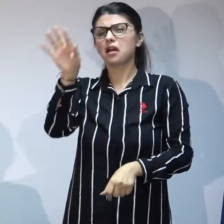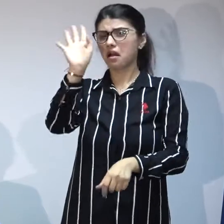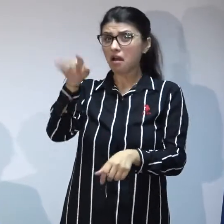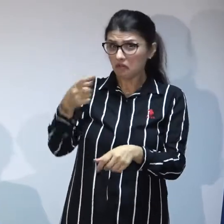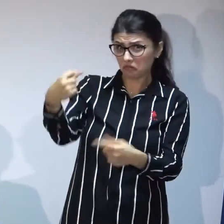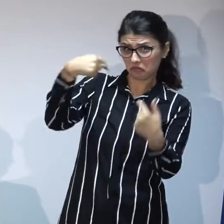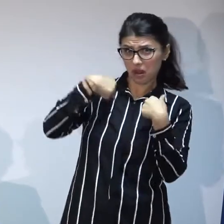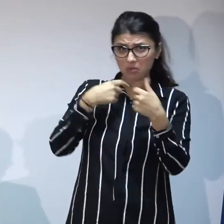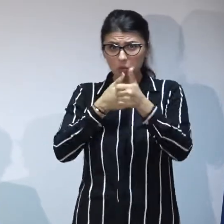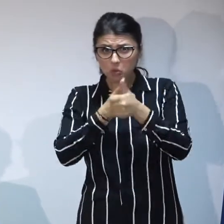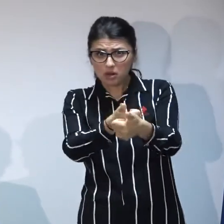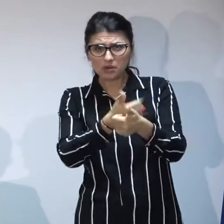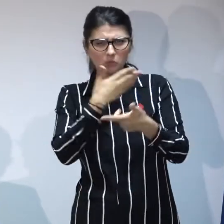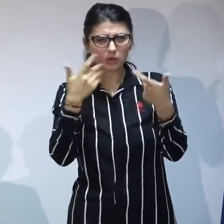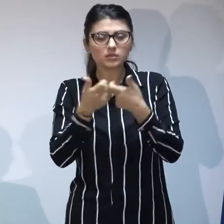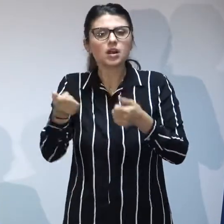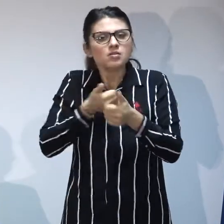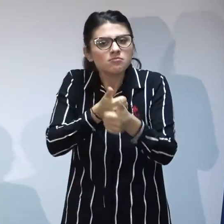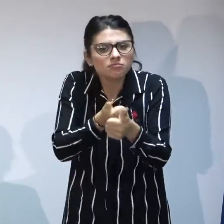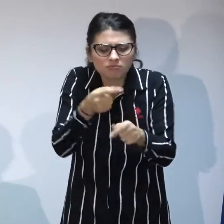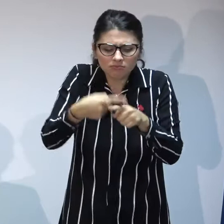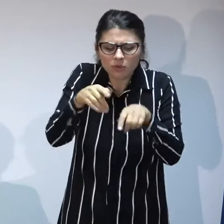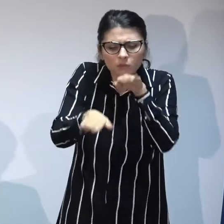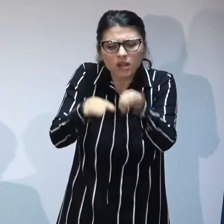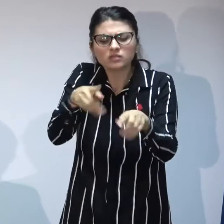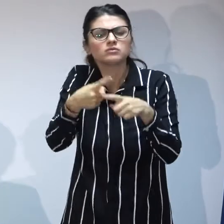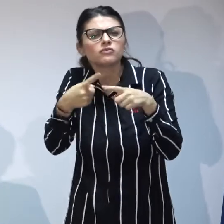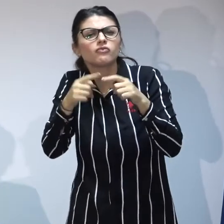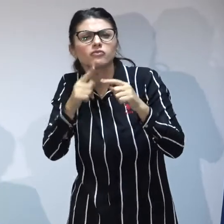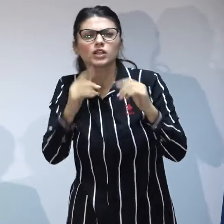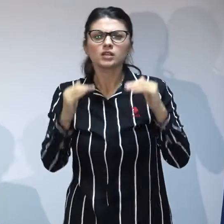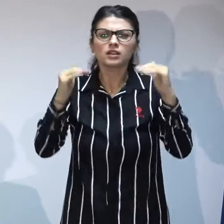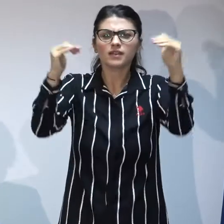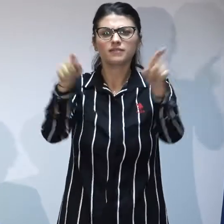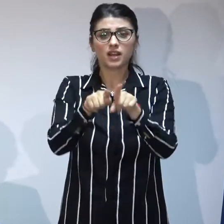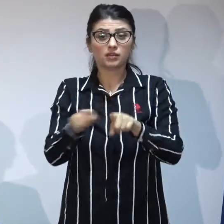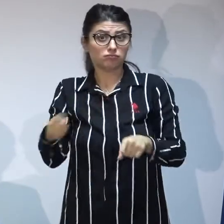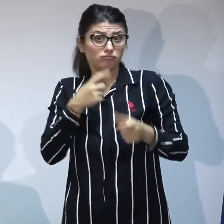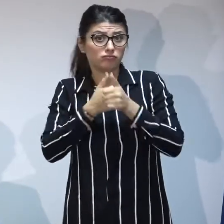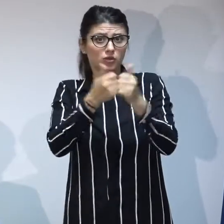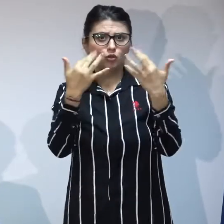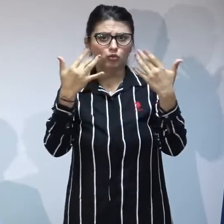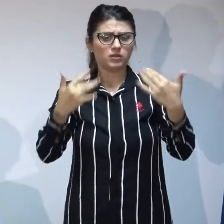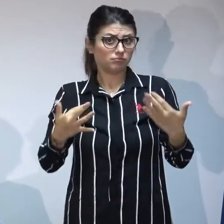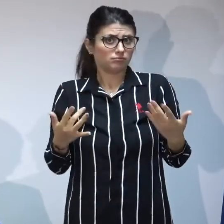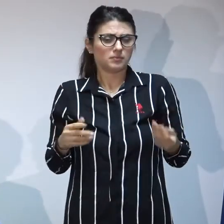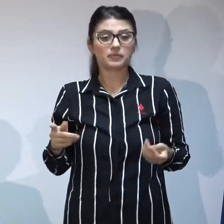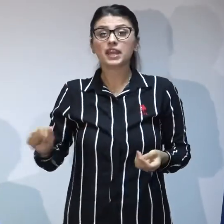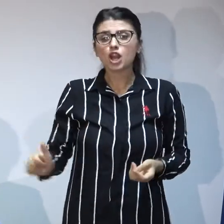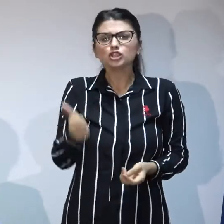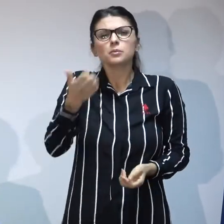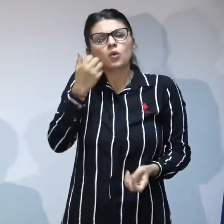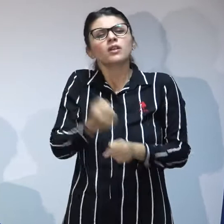voi urmări pas cu pas lucrul acesta și asta se vede din cifre pentru că la început au făcut foarte